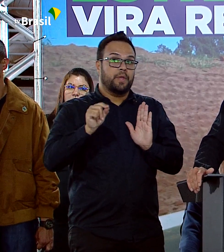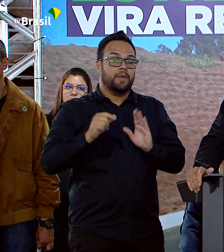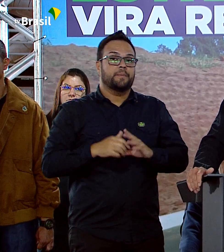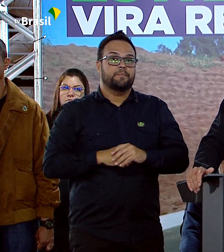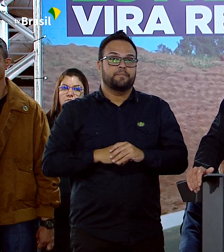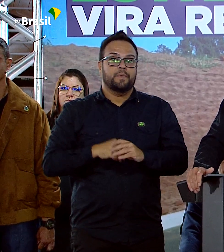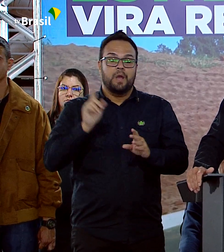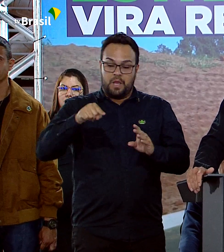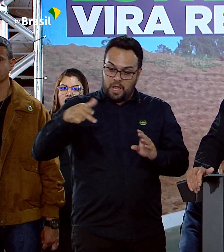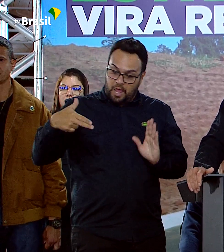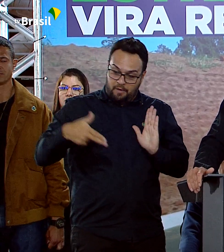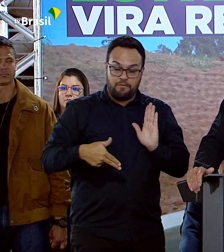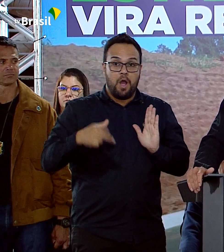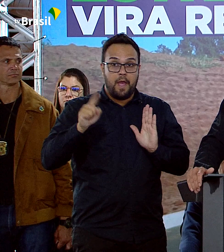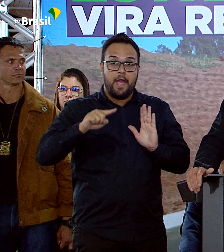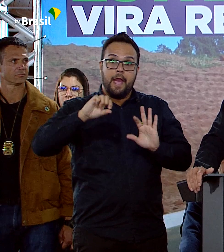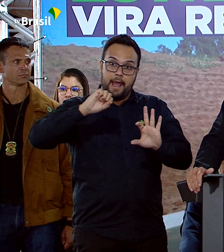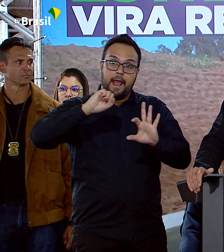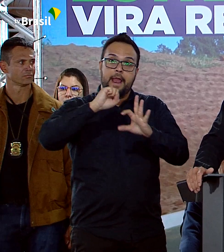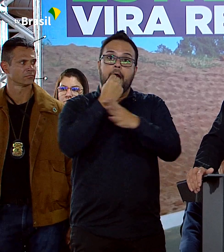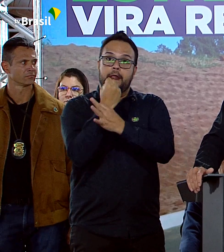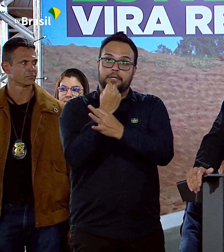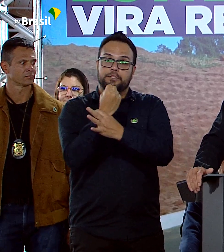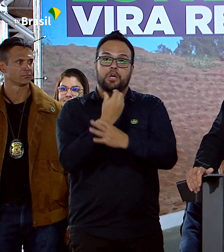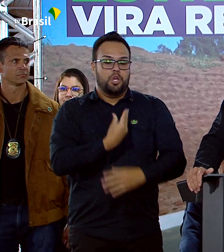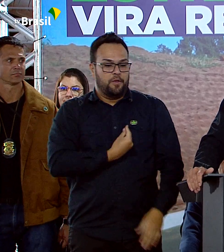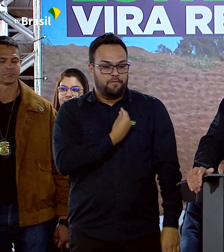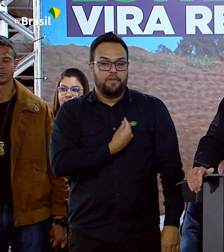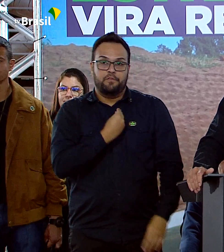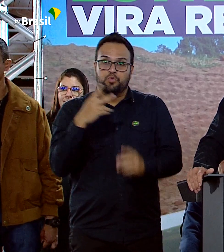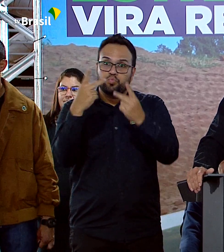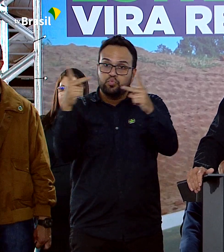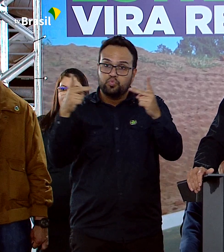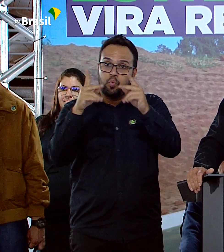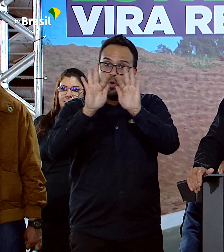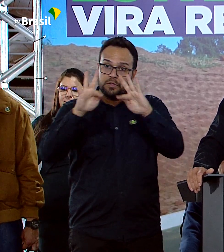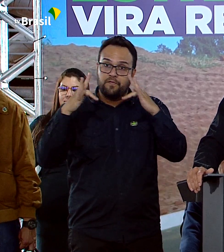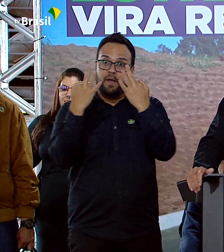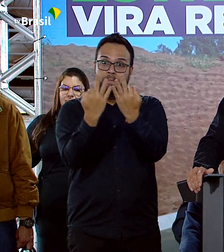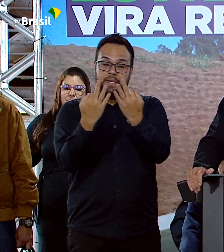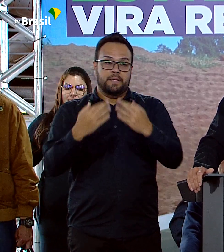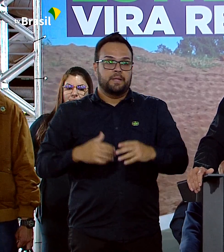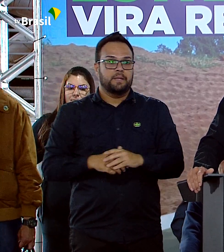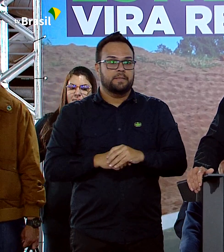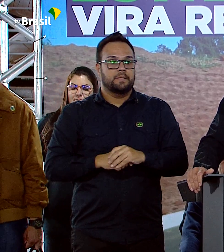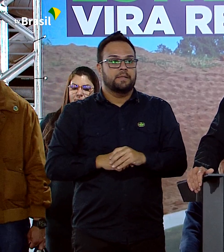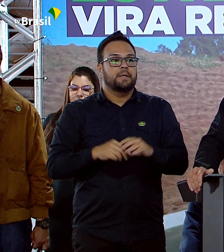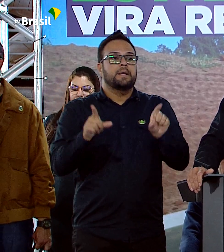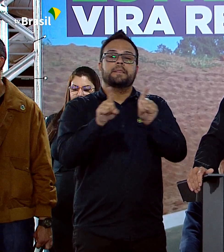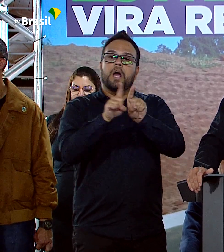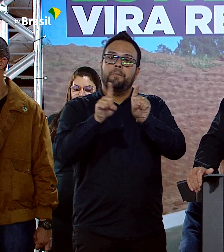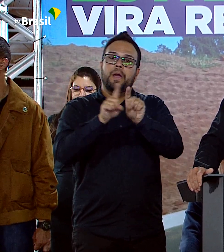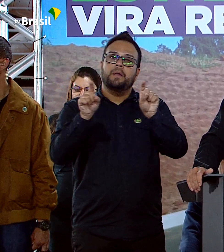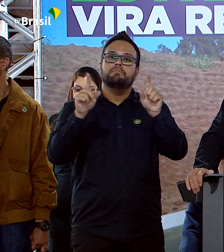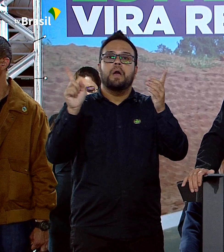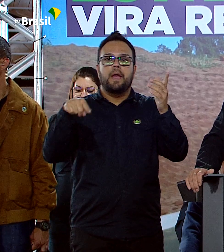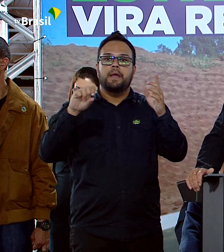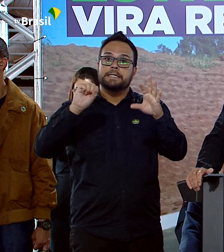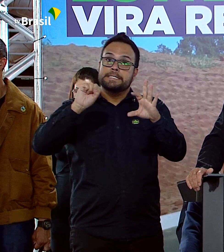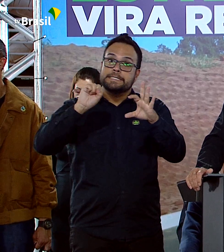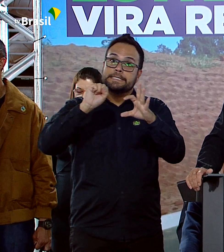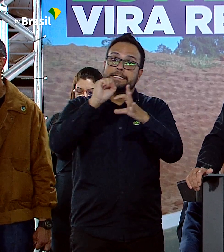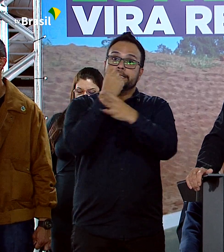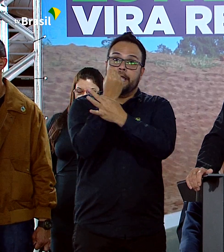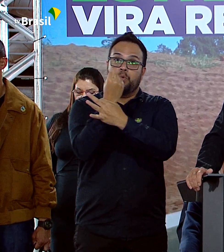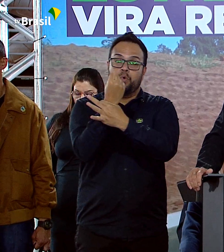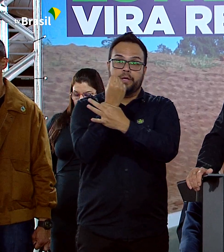para a sobrevivência das suas famílias e uma questão de segurança nacional.